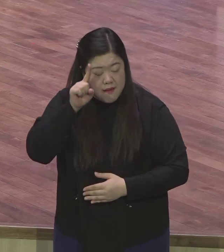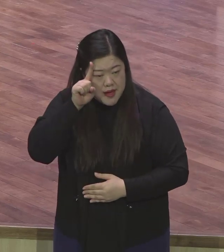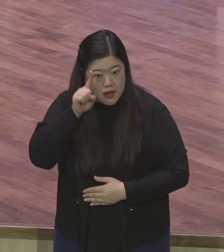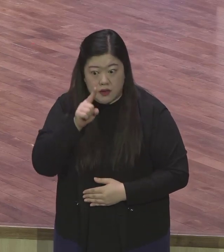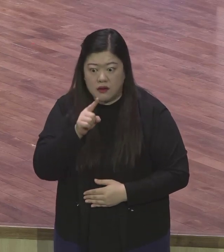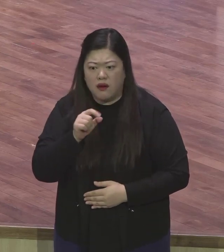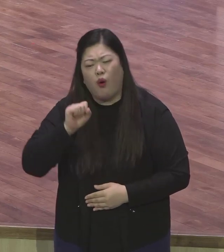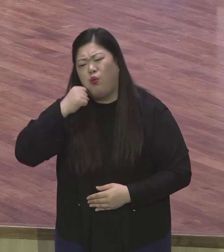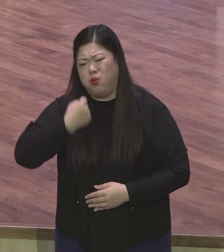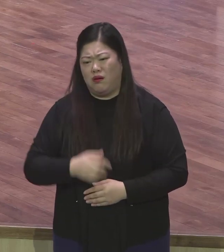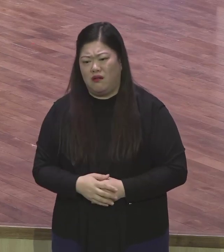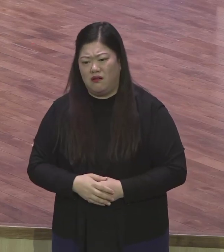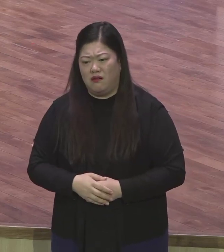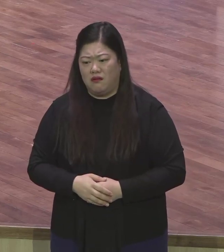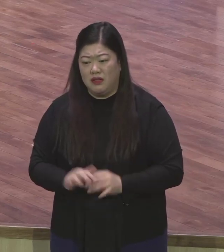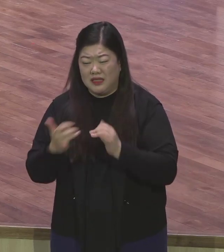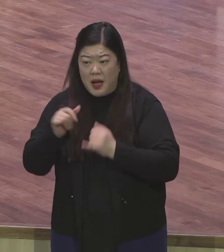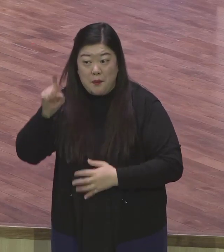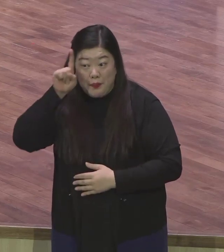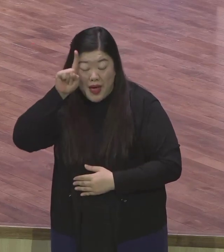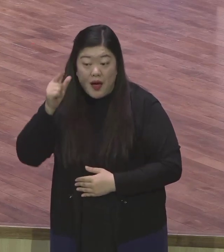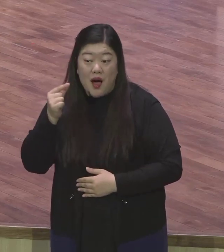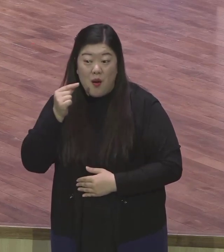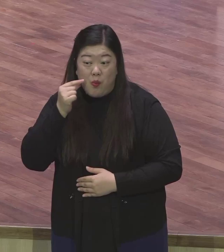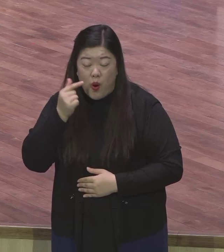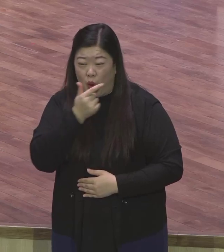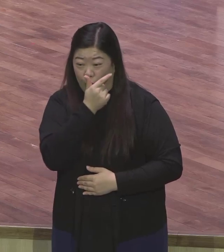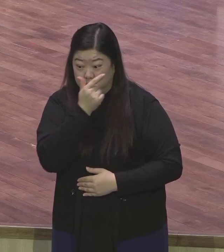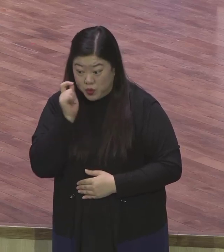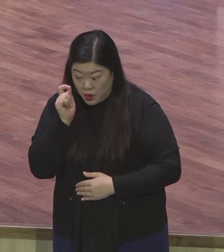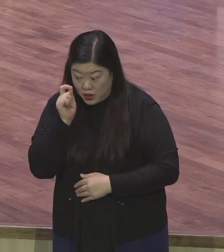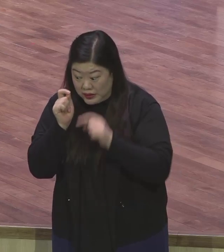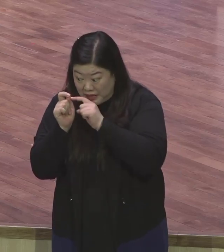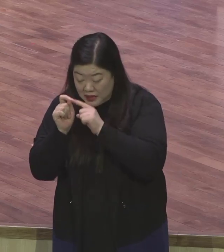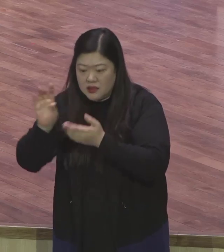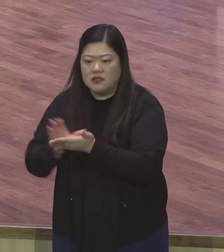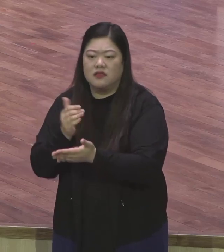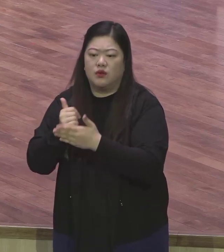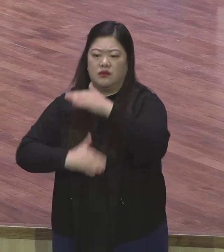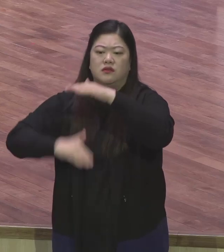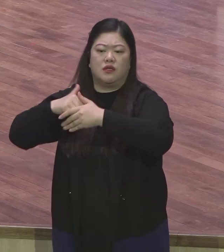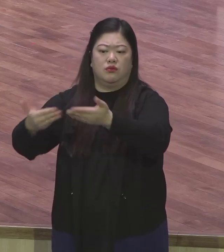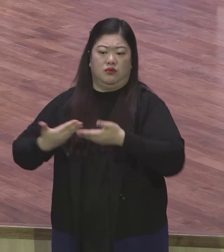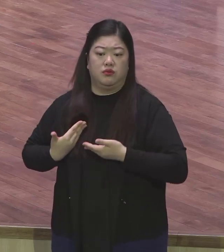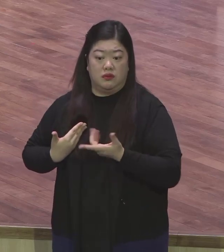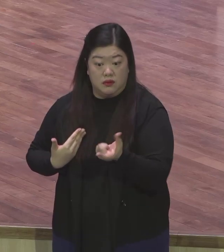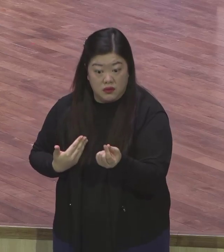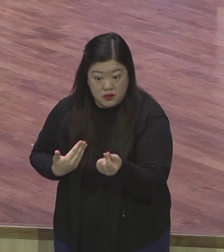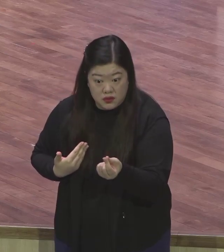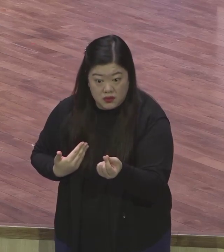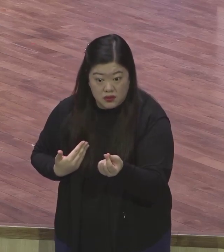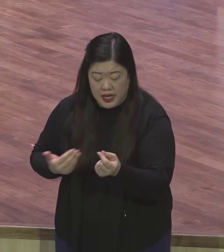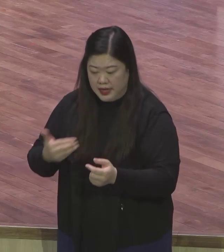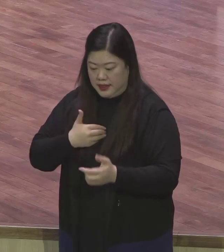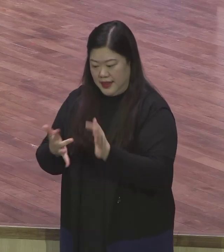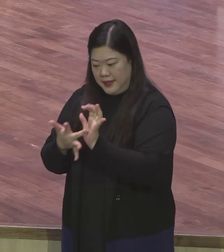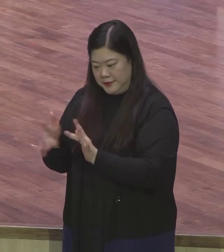완벽하지 않기 때문에 그리스도가 필요해요 예수 그리스도를 믿는 순간에 하나님의 자녀가 되어 신분 변하는